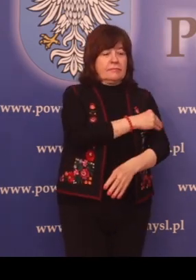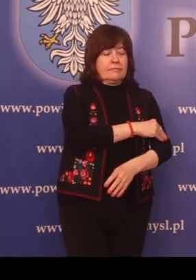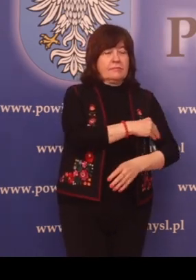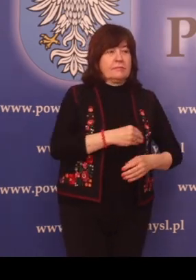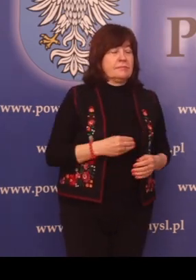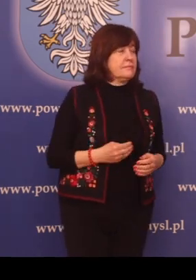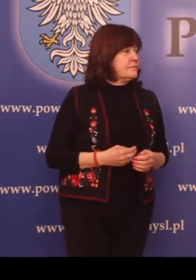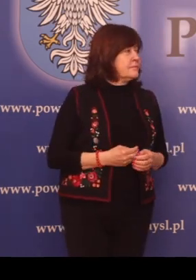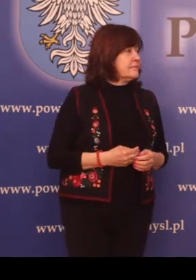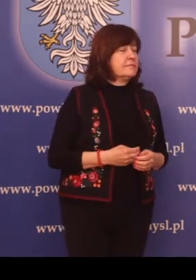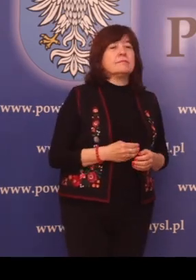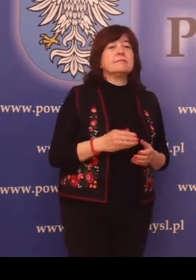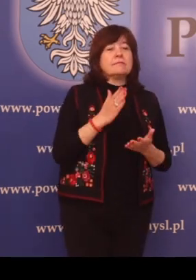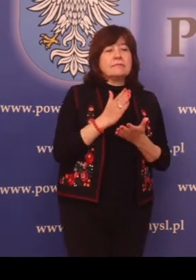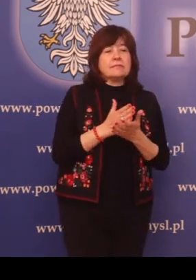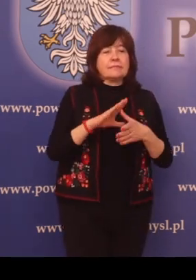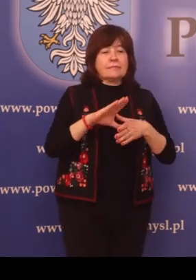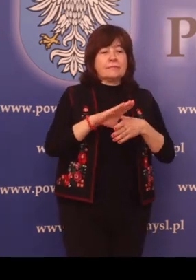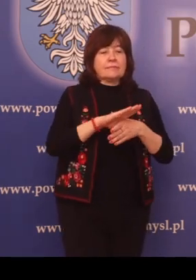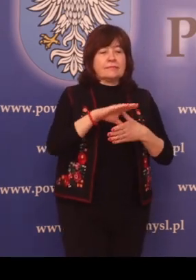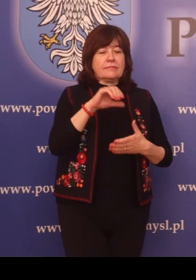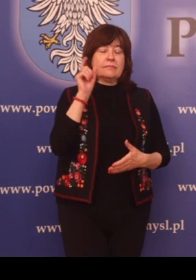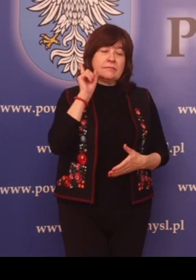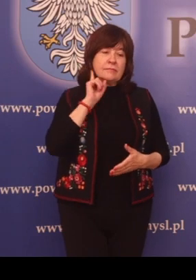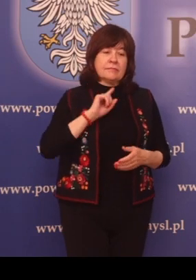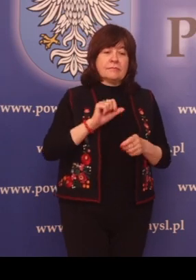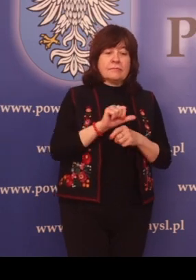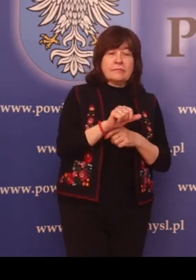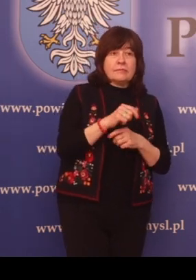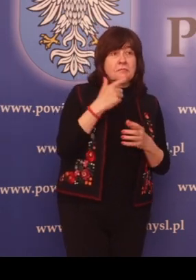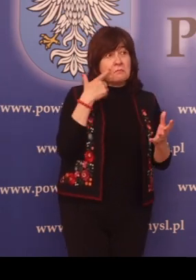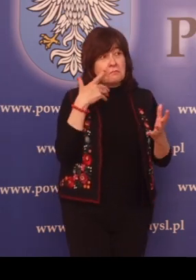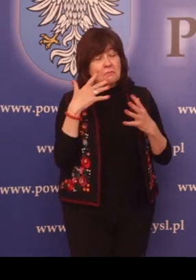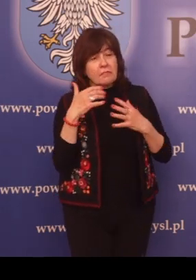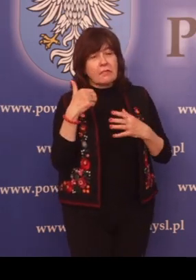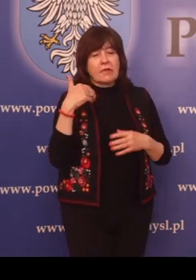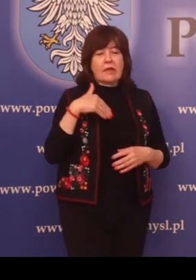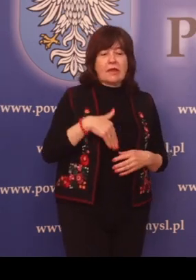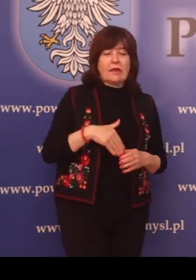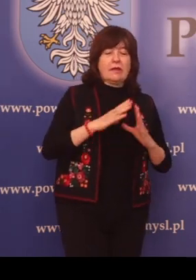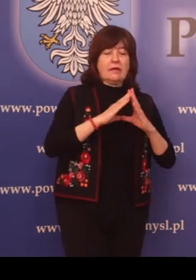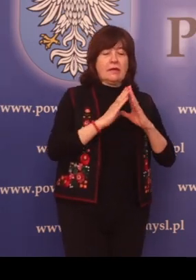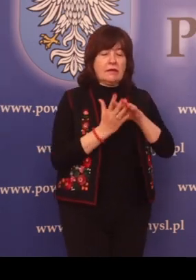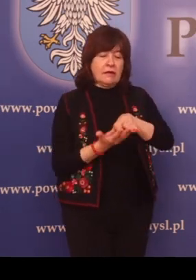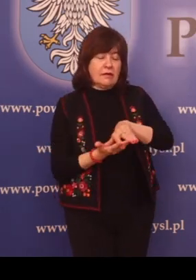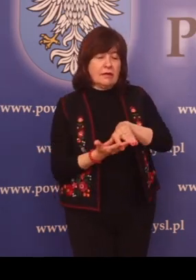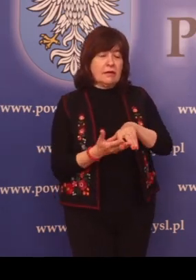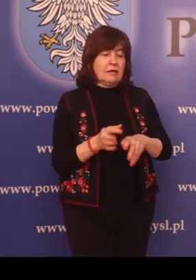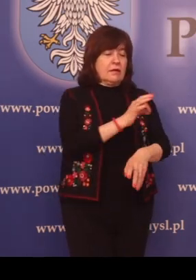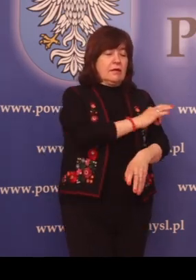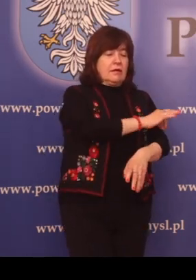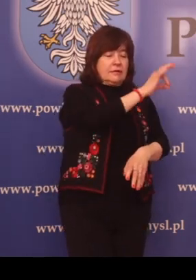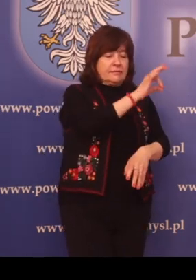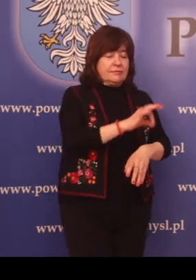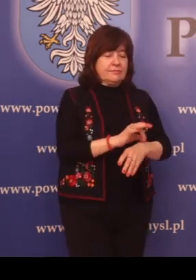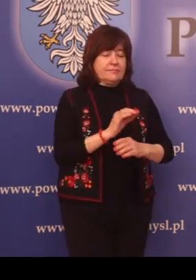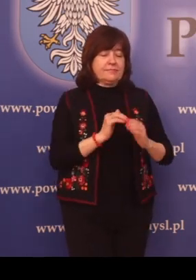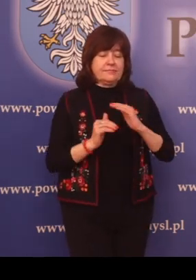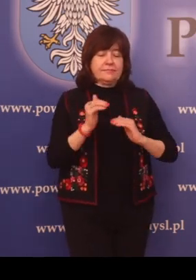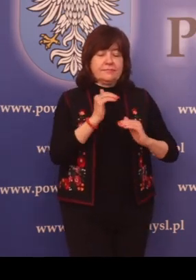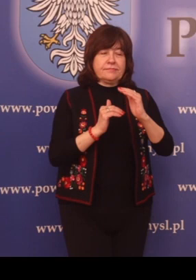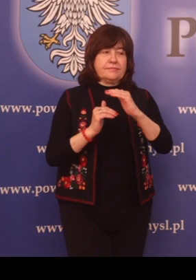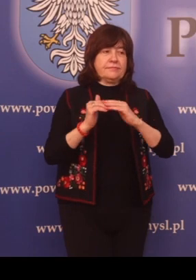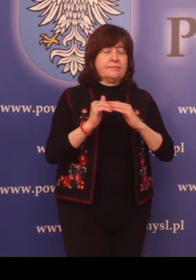W samym przemyślu zarejestrowano około tysiąc zabytków architektury i budownictwa,